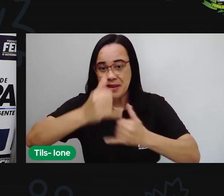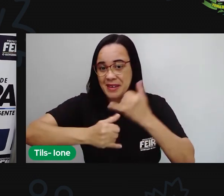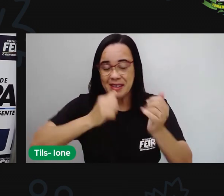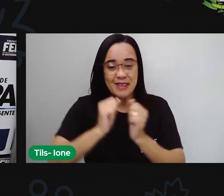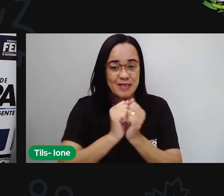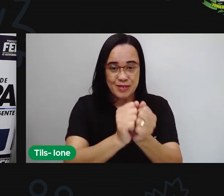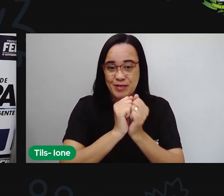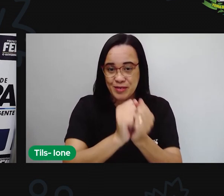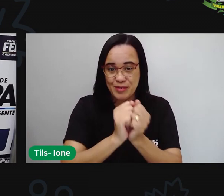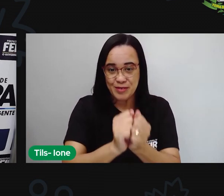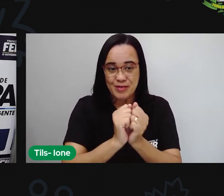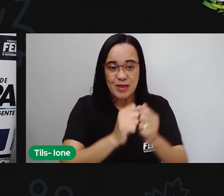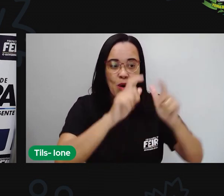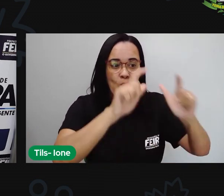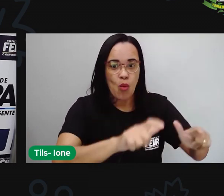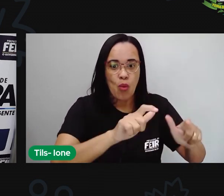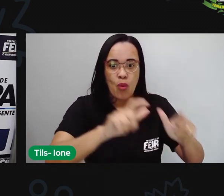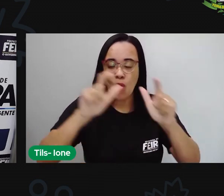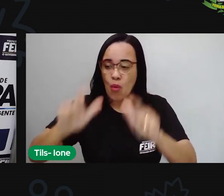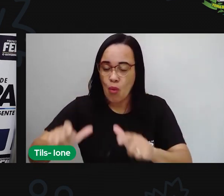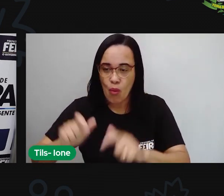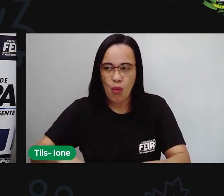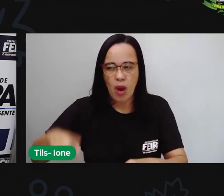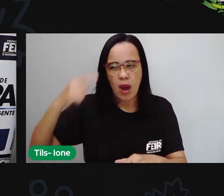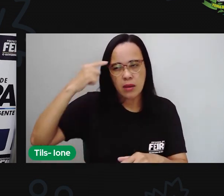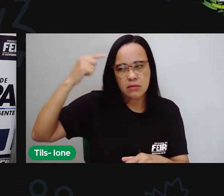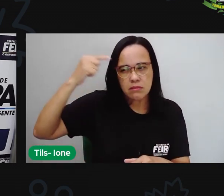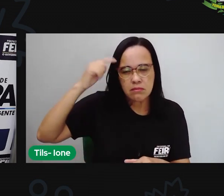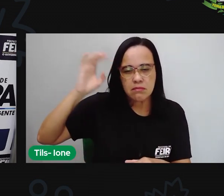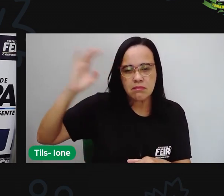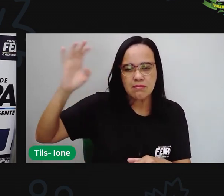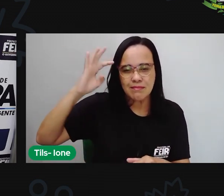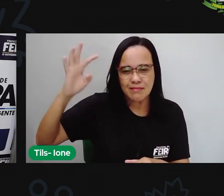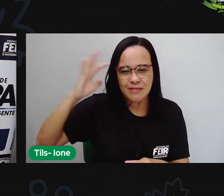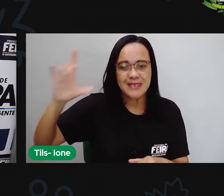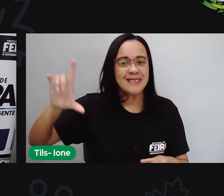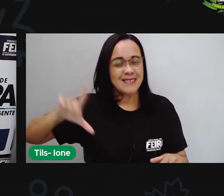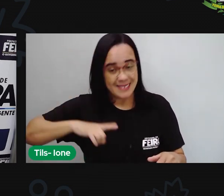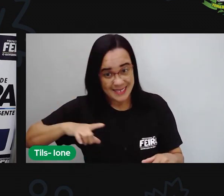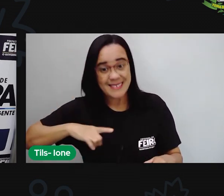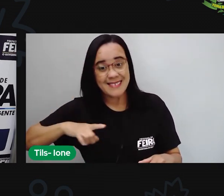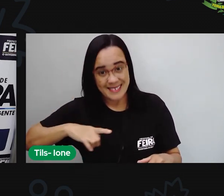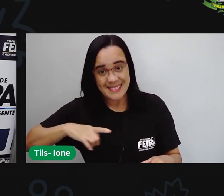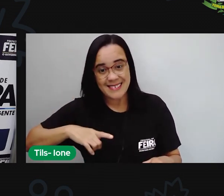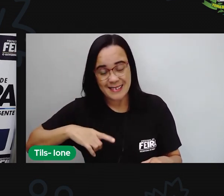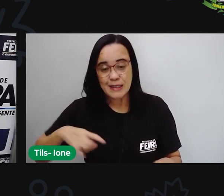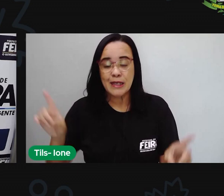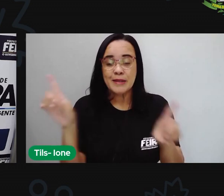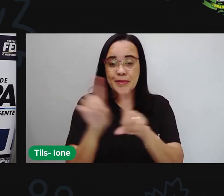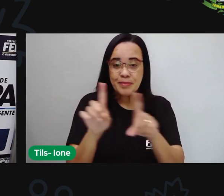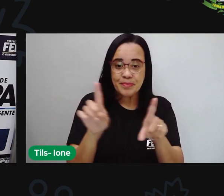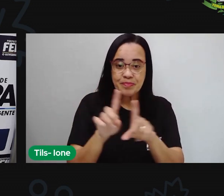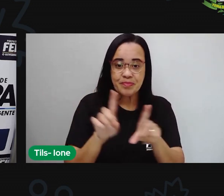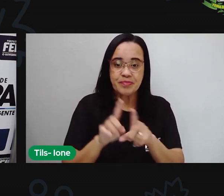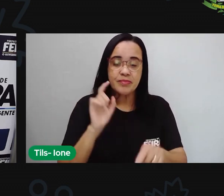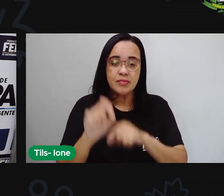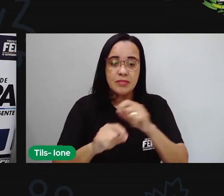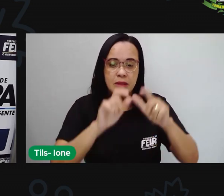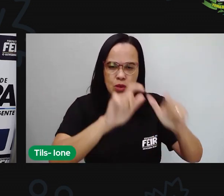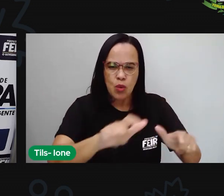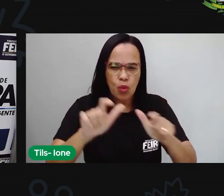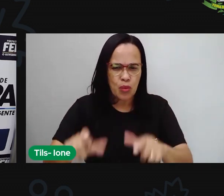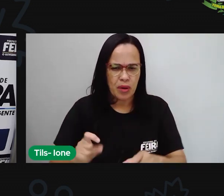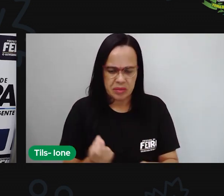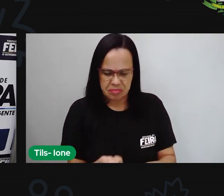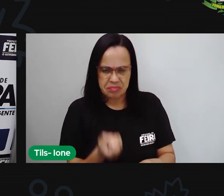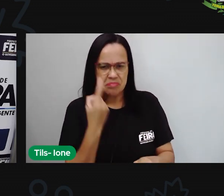em que dava para colher ideias e sair mais sabido que antes. e também lugares estranhos